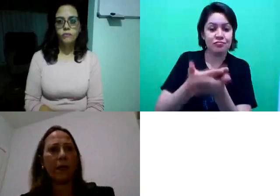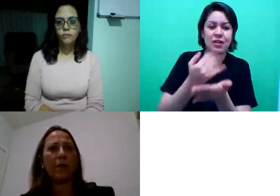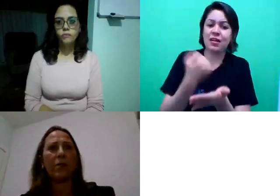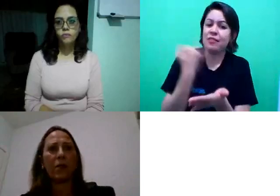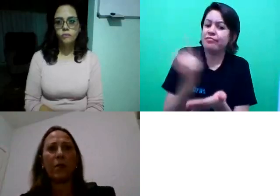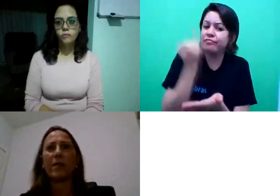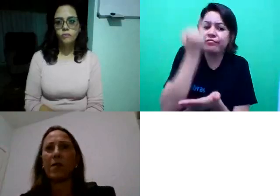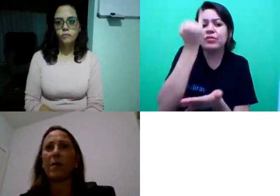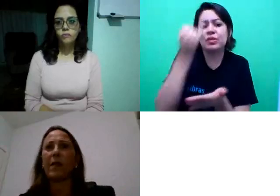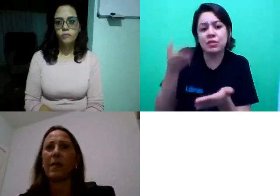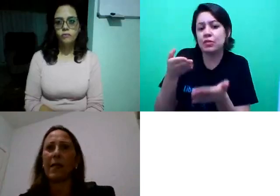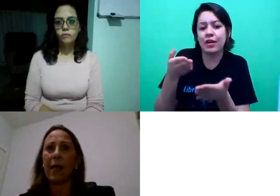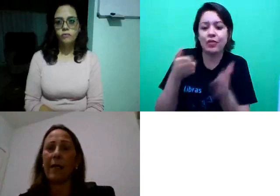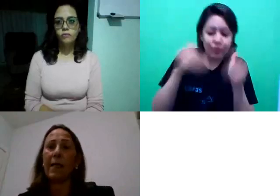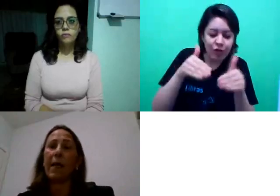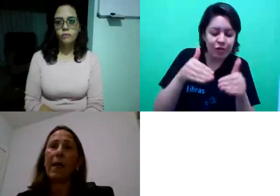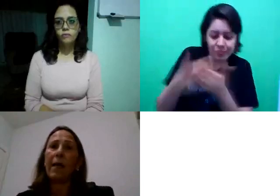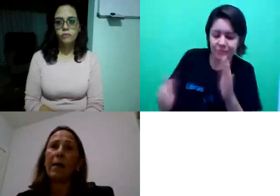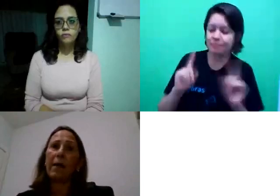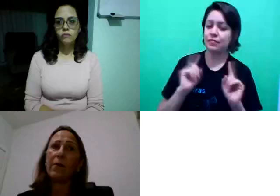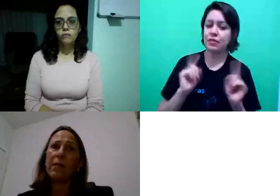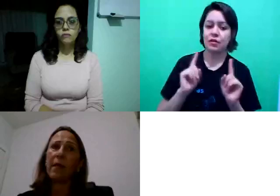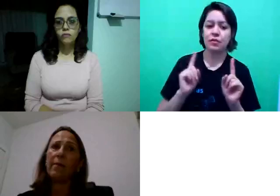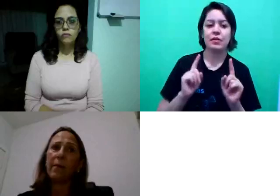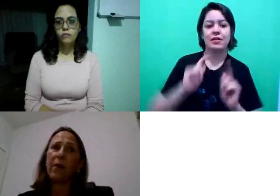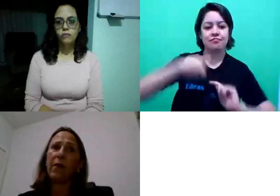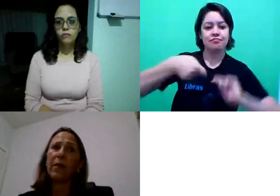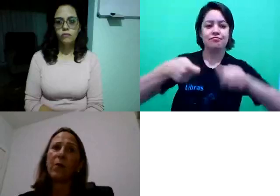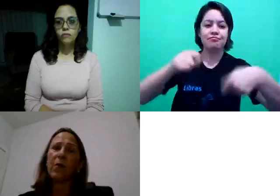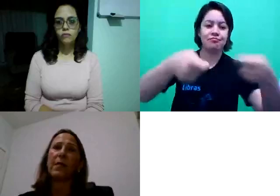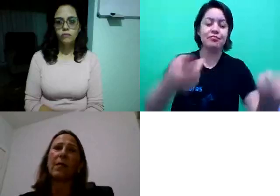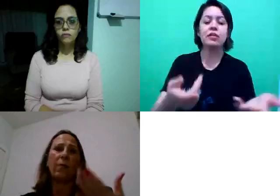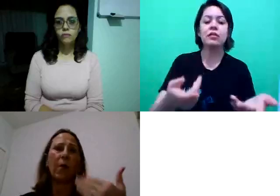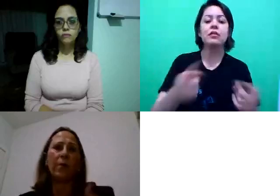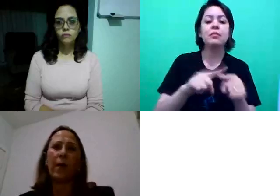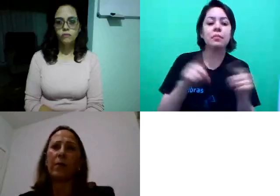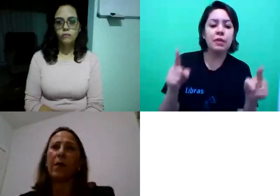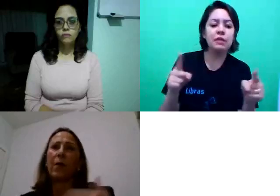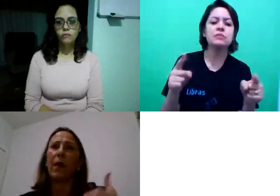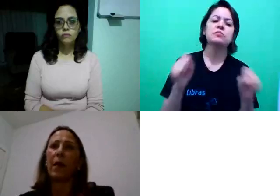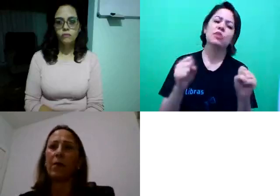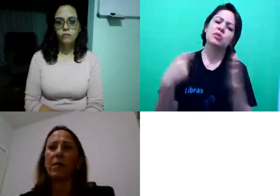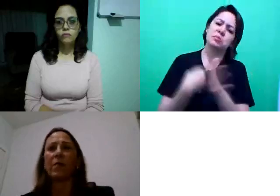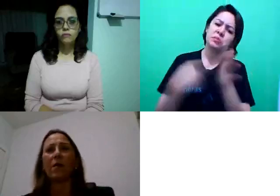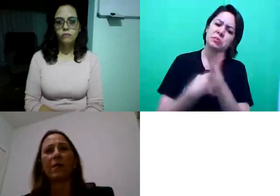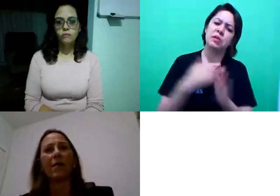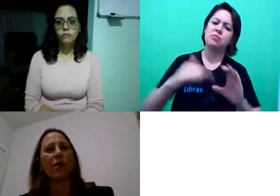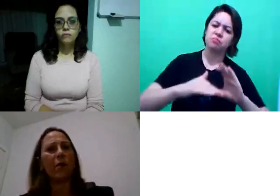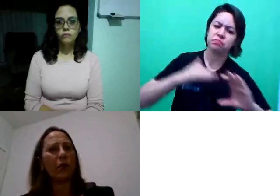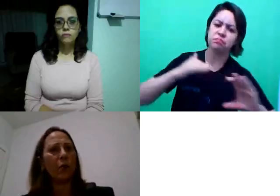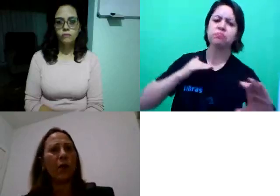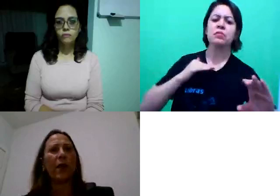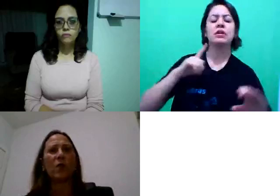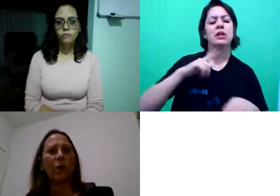importante, precisam aprender sinais, então, eu fico à disposição, podem perguntar no e-mail, nós temos a nossa